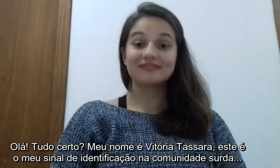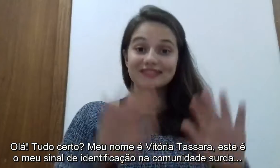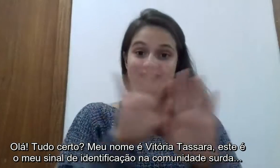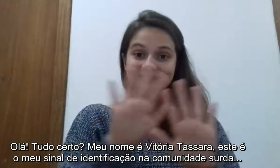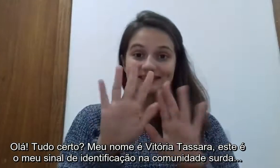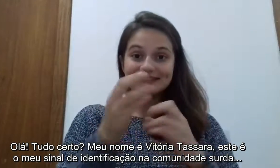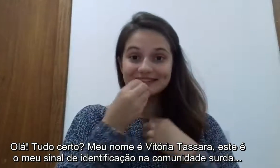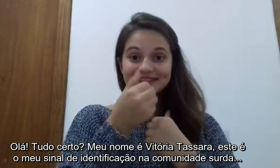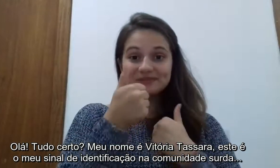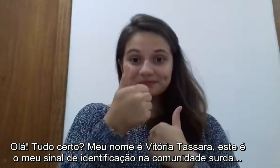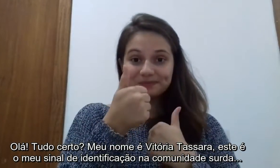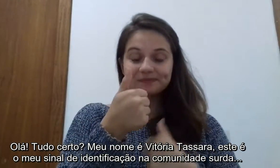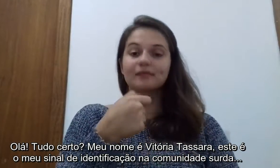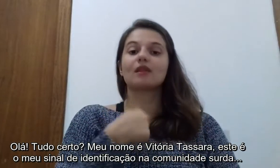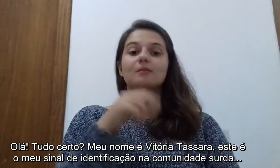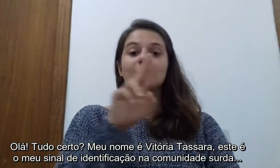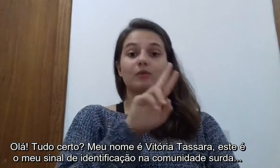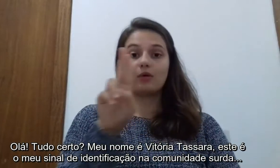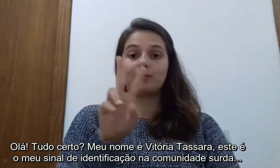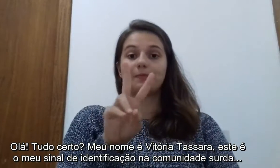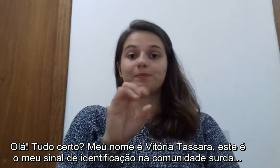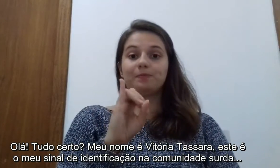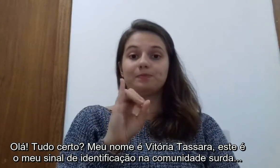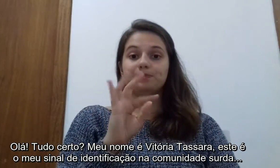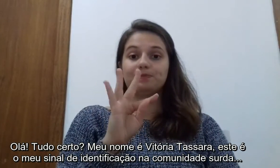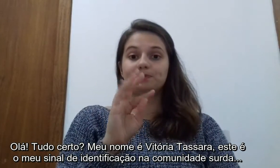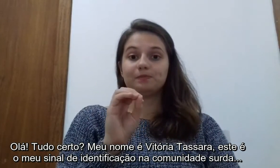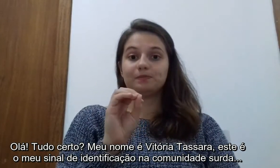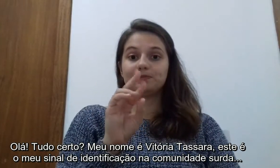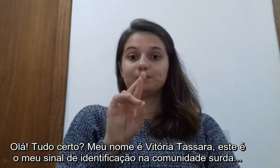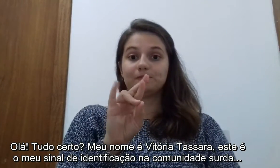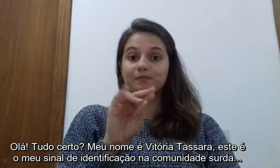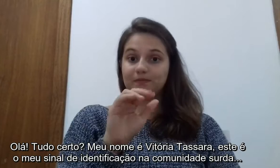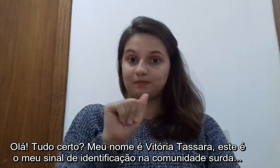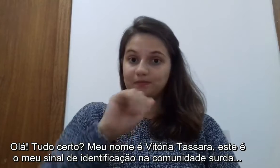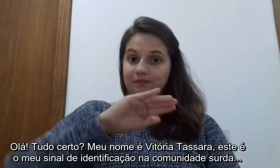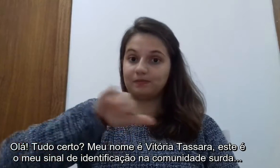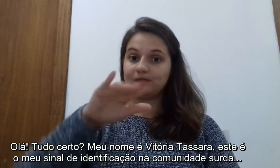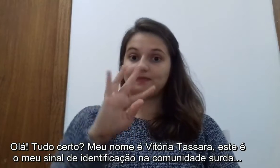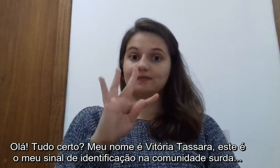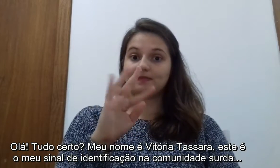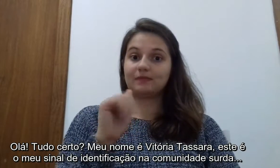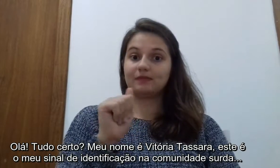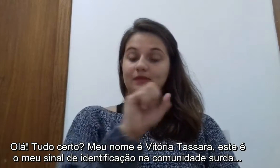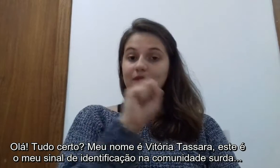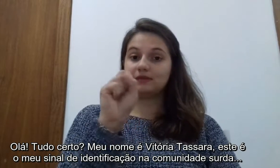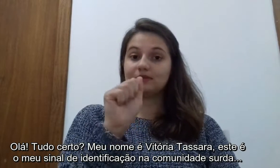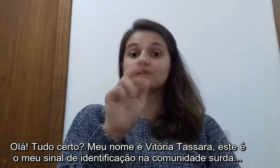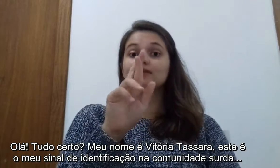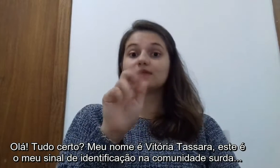Olá, tudo certo? Meu nome é Vitória Tassara, esse aqui é o meu sinal de